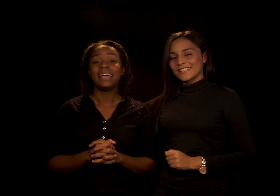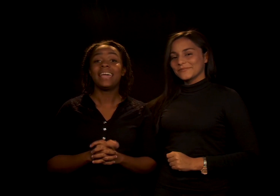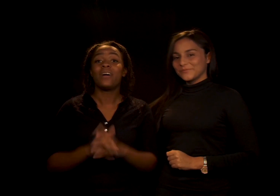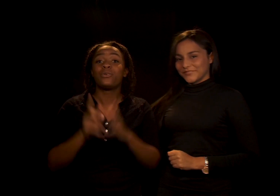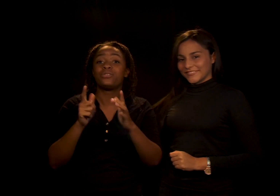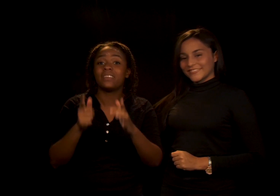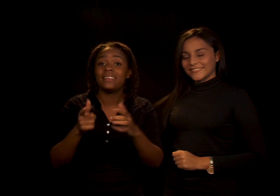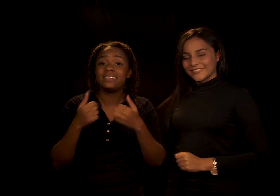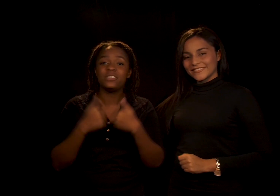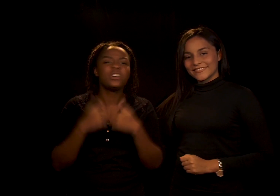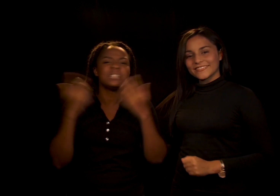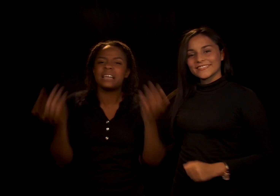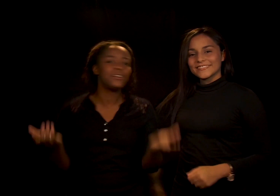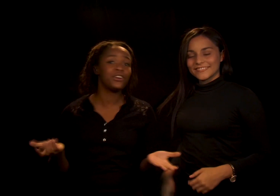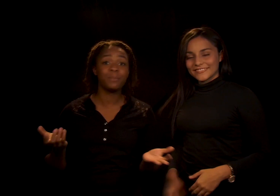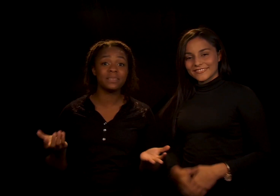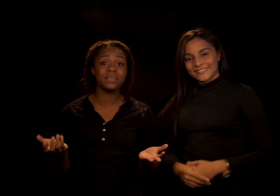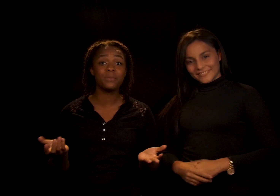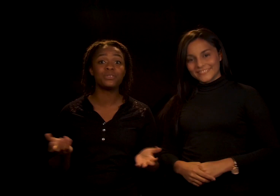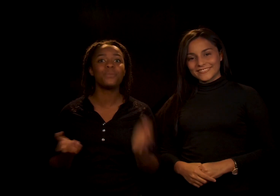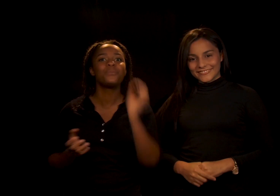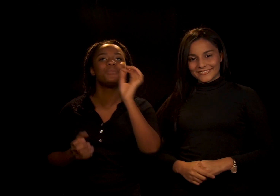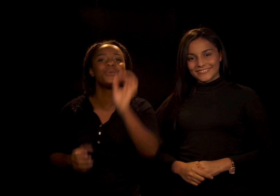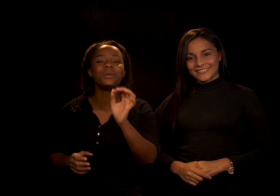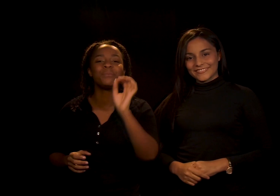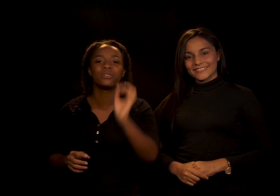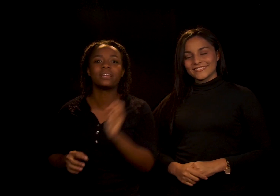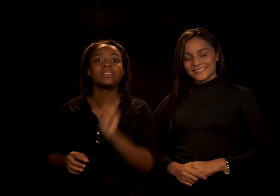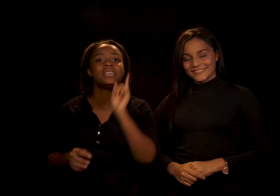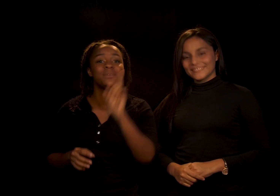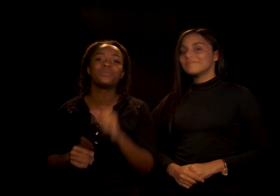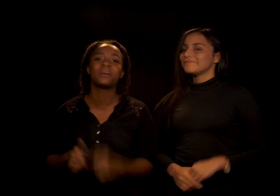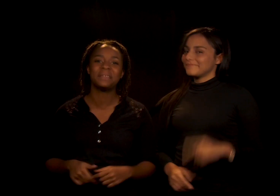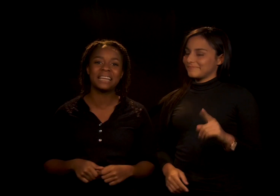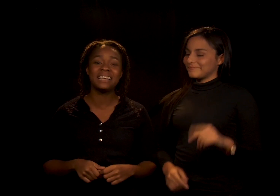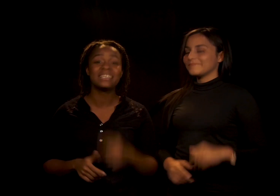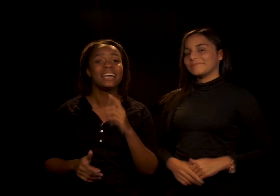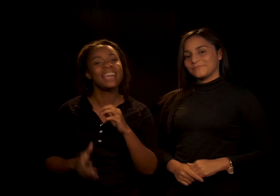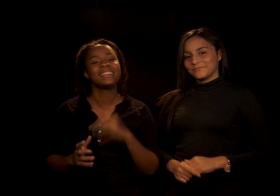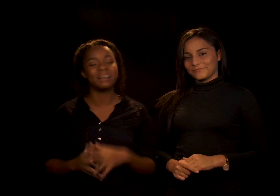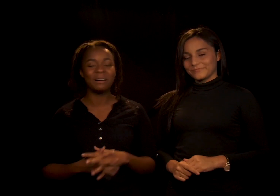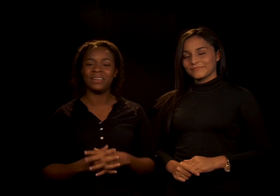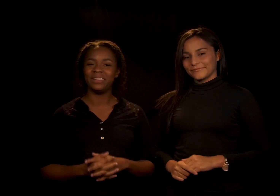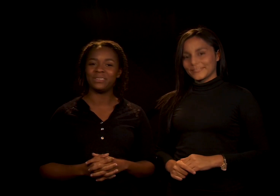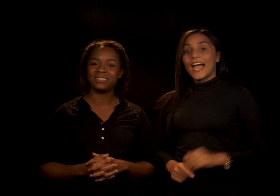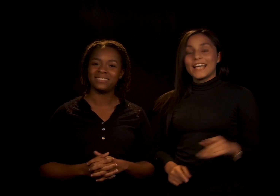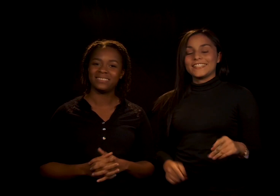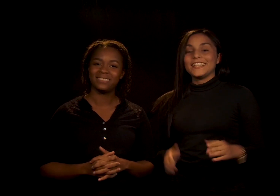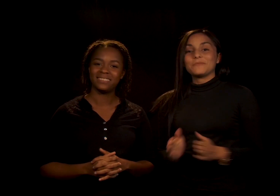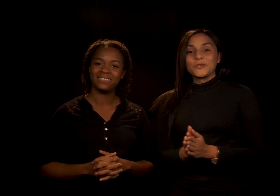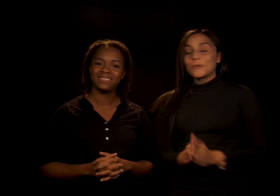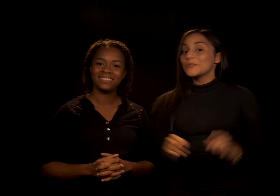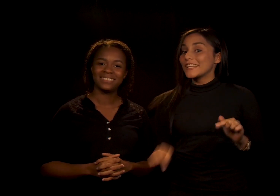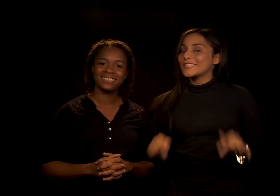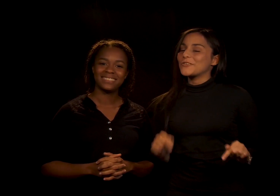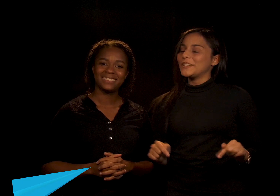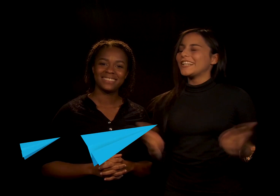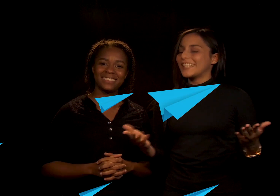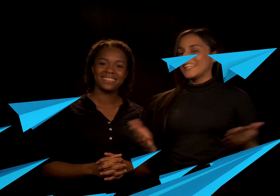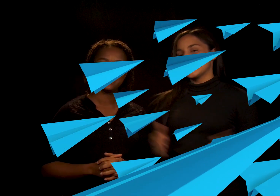Que aunque ustedes y yo quizá no lo pensemos son muy importantes y fundamentales en el trabajo de Dios Así es, por eso vamos a descubrir de quién se